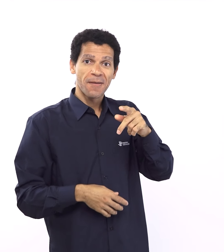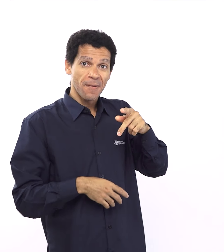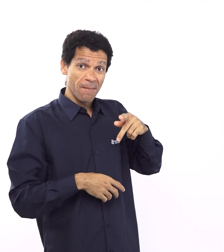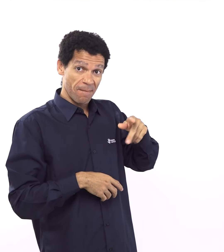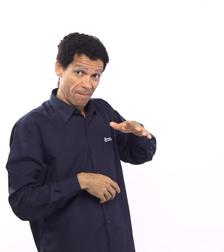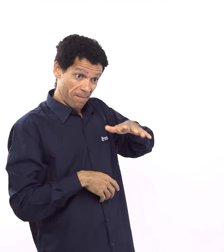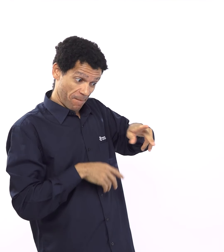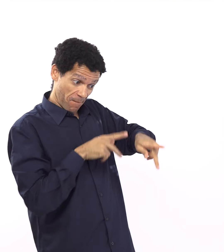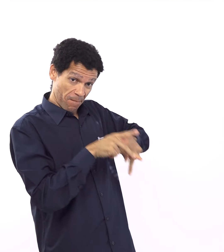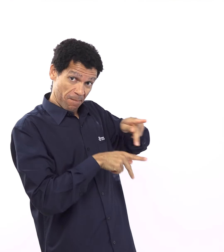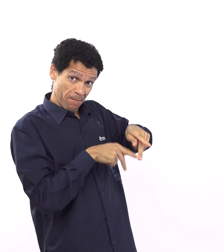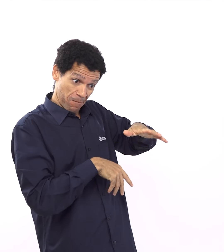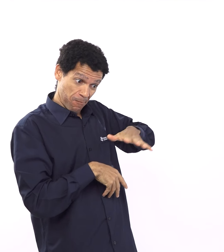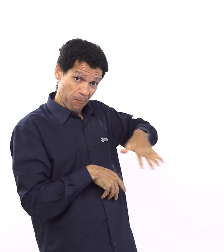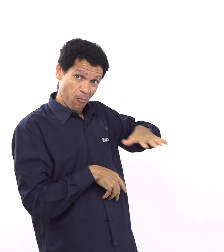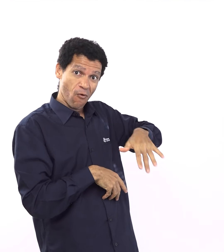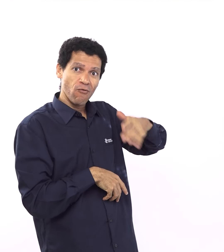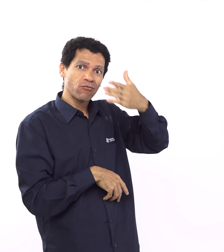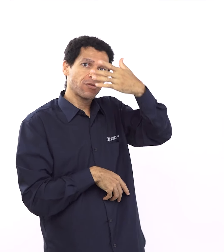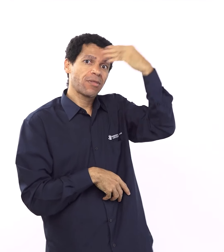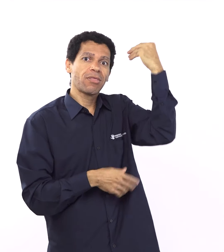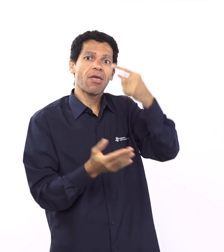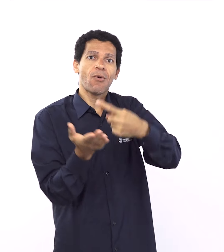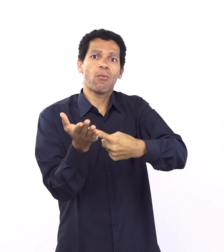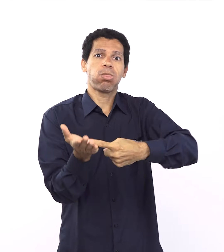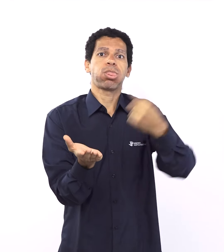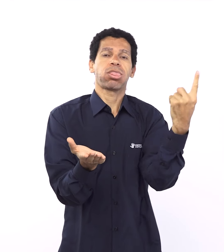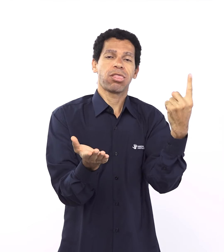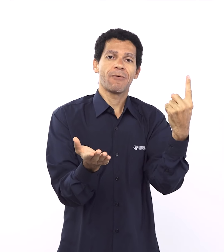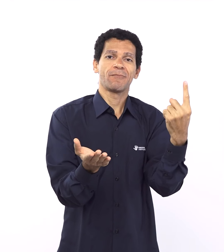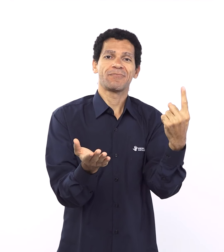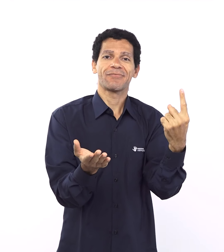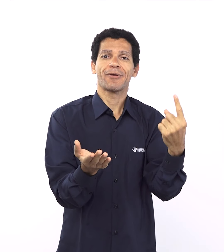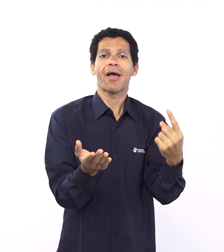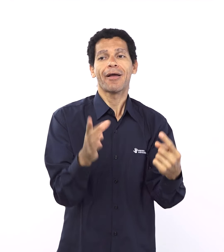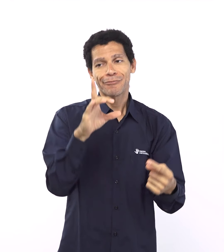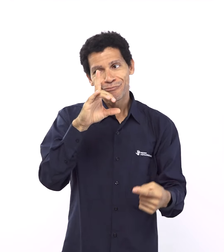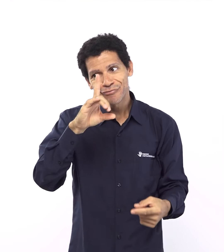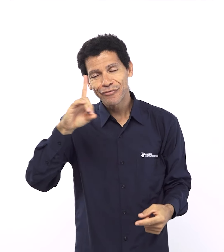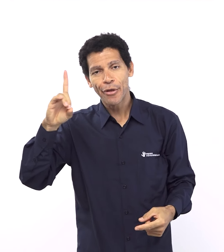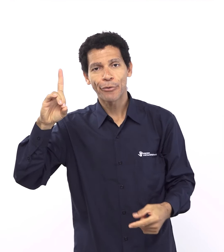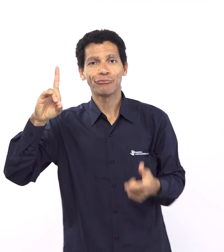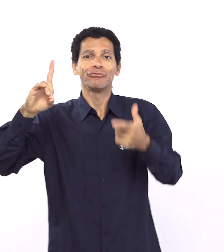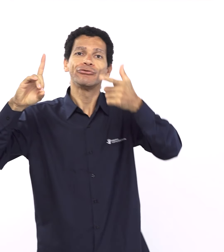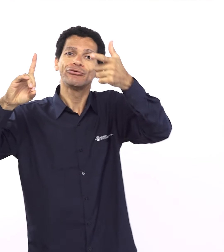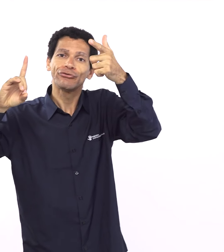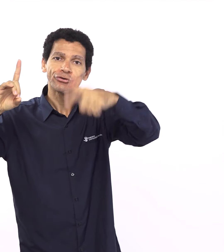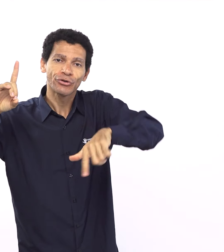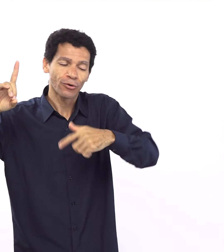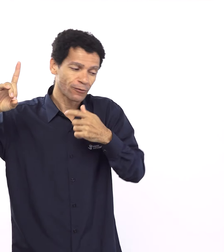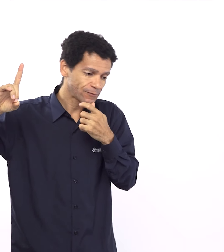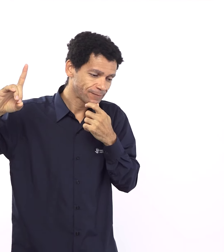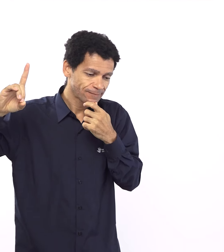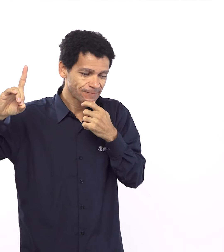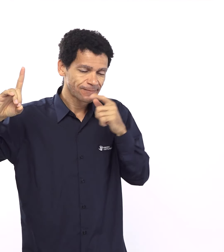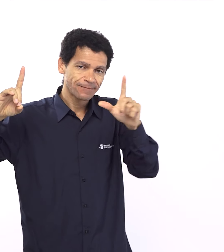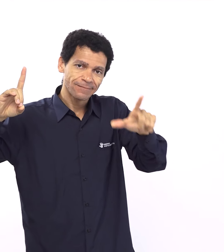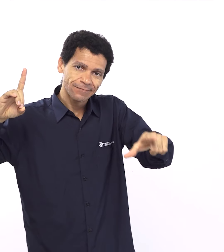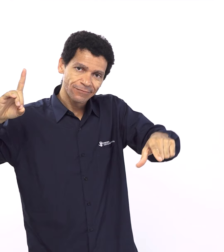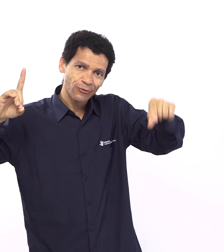libertar o povo porque eu fiz uma aliança com Abraão, Isaac e Jacó e eu preciso cumprir essa aliança. Há um intervalo de